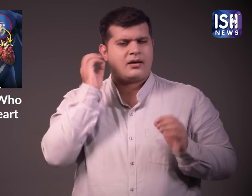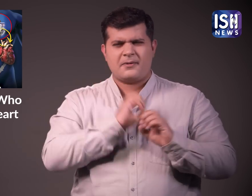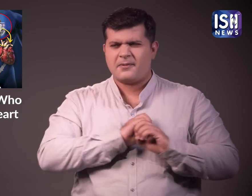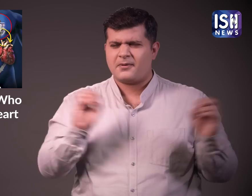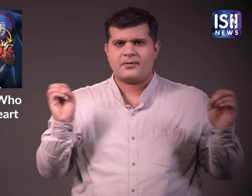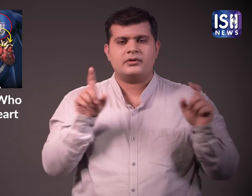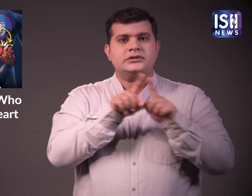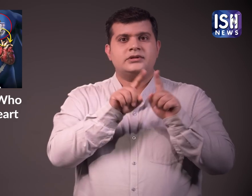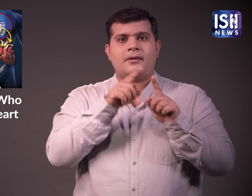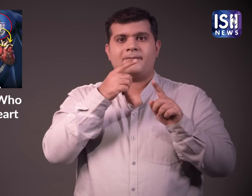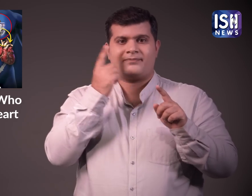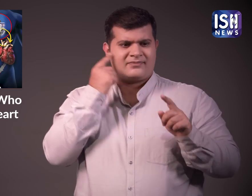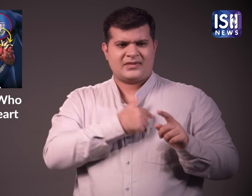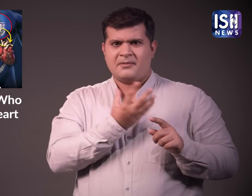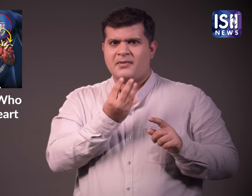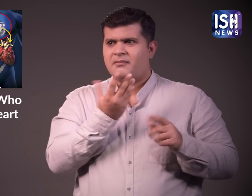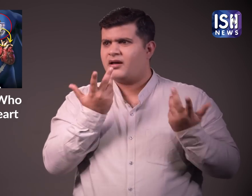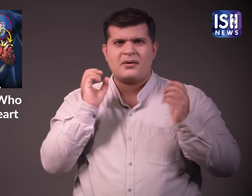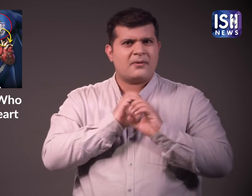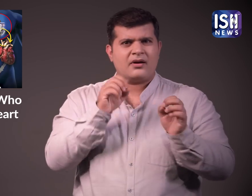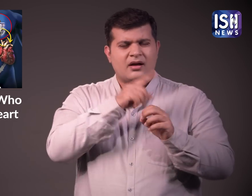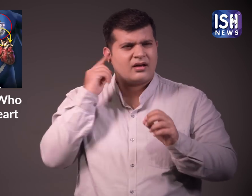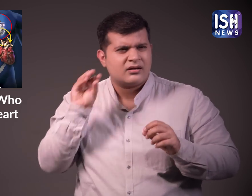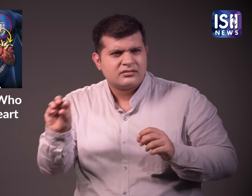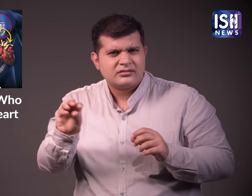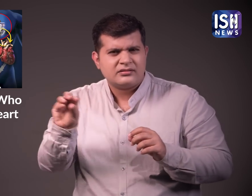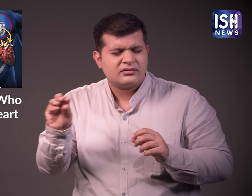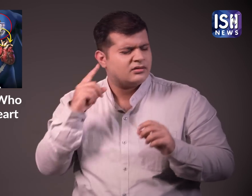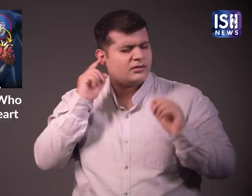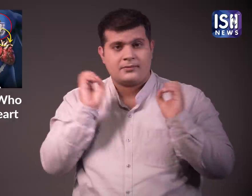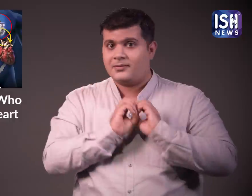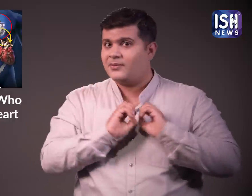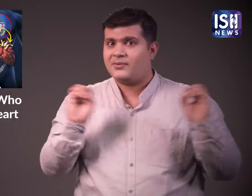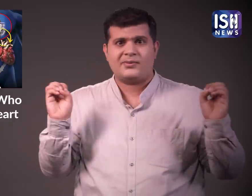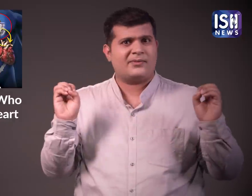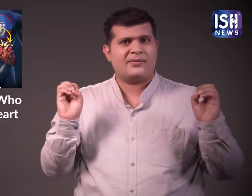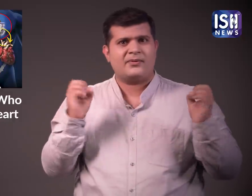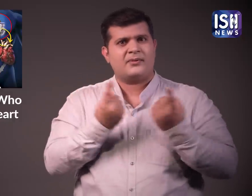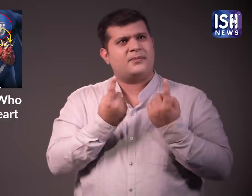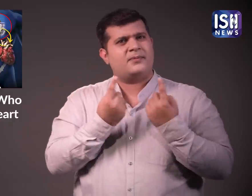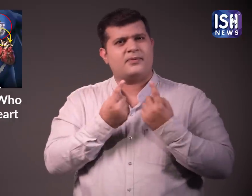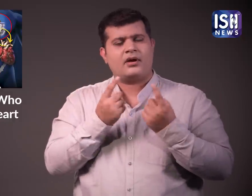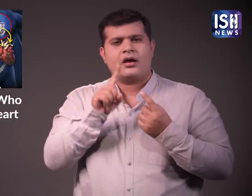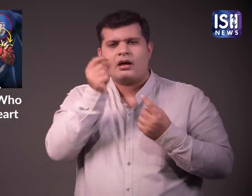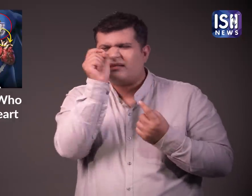मशीन कोई पल्स नहीं देती है केवल मदुमख्य की तरह गुनगुनाहाट की आवाज आती है